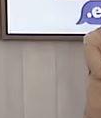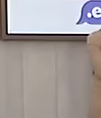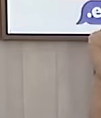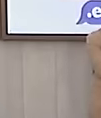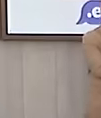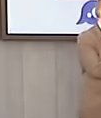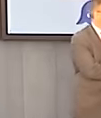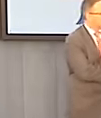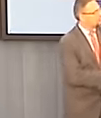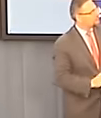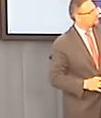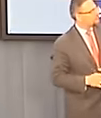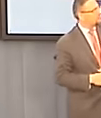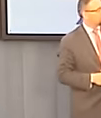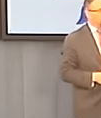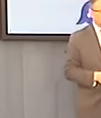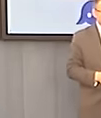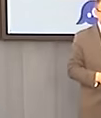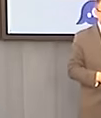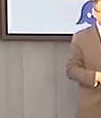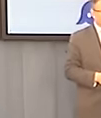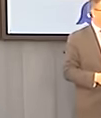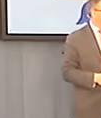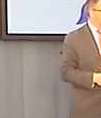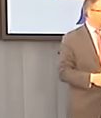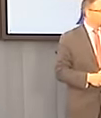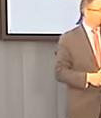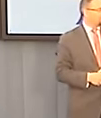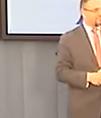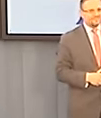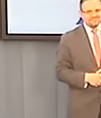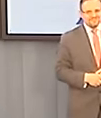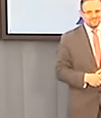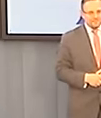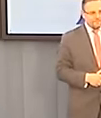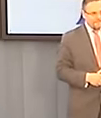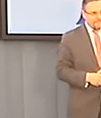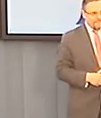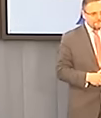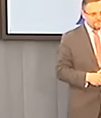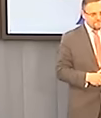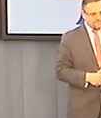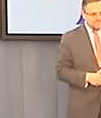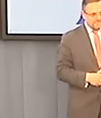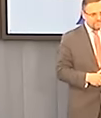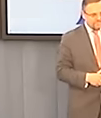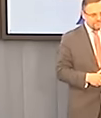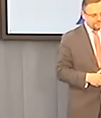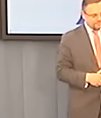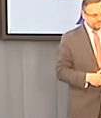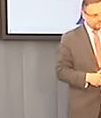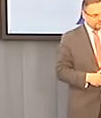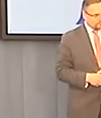tuzinach spotkań znam już wszystkich, którzy się zajmują energetyką prosumencką i jest wyraźna linia podziału. Są